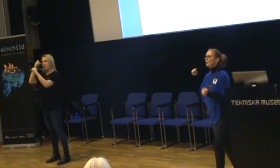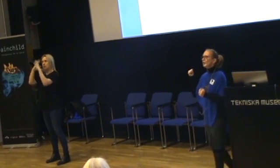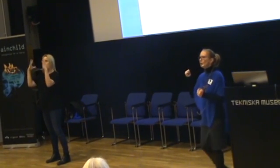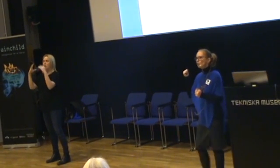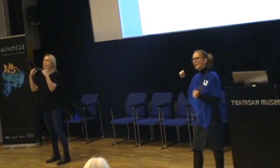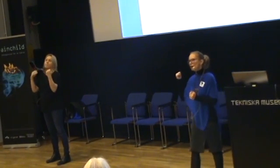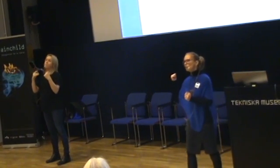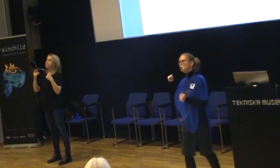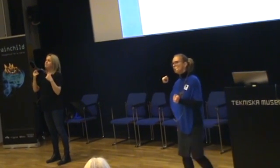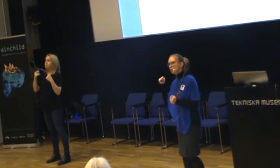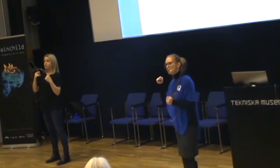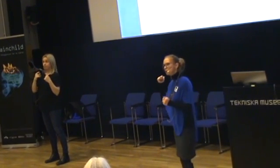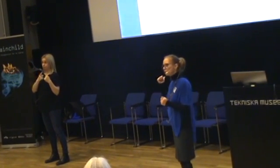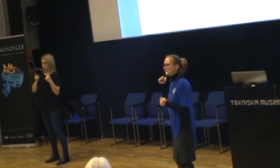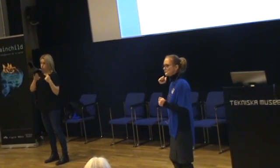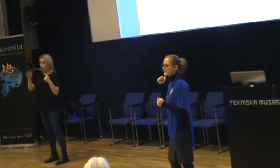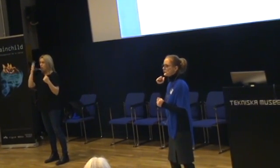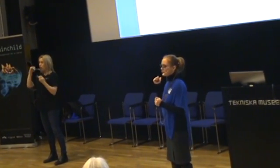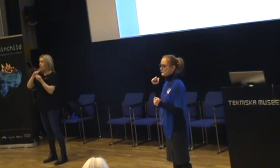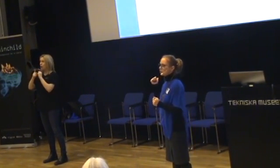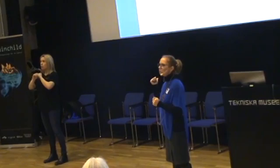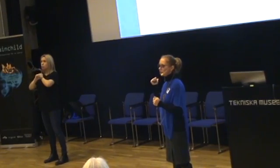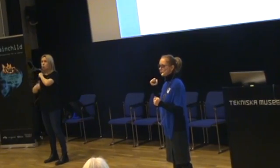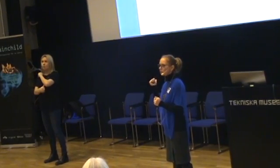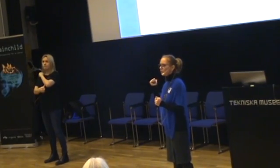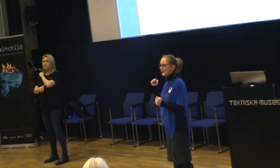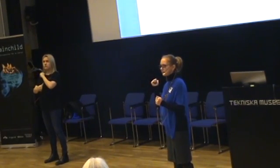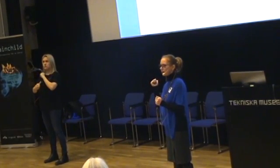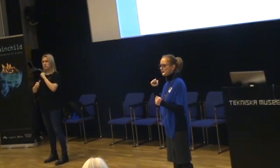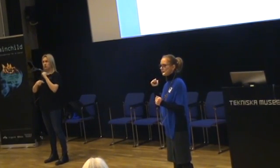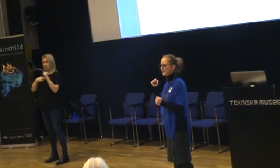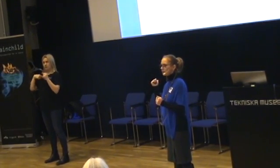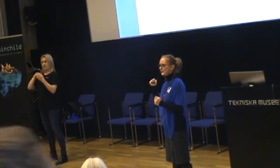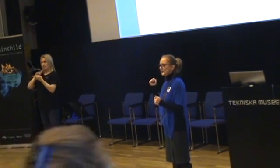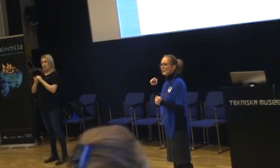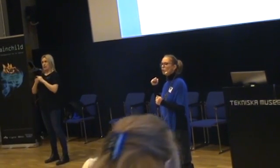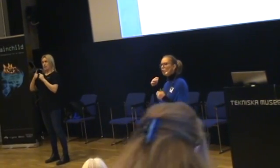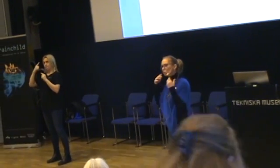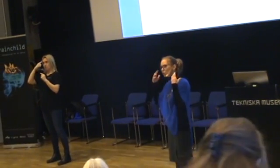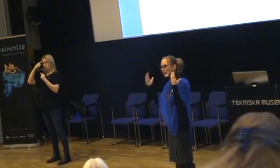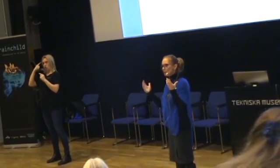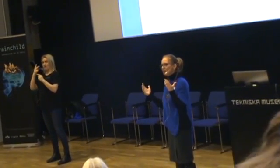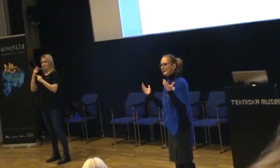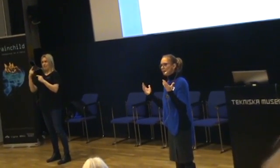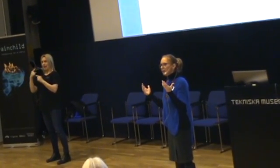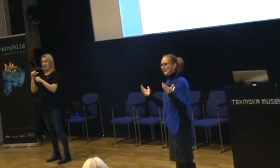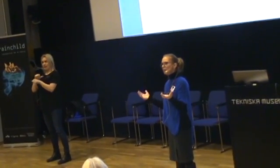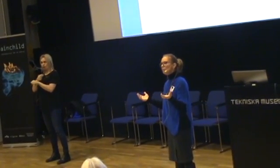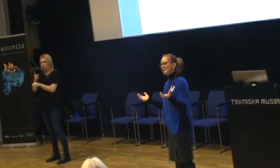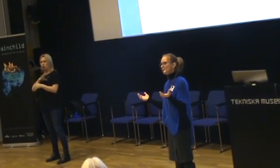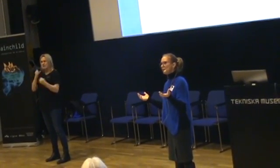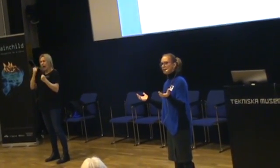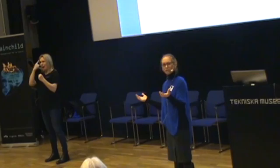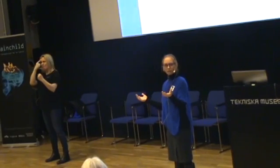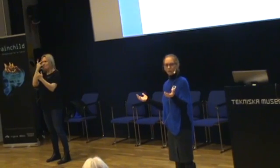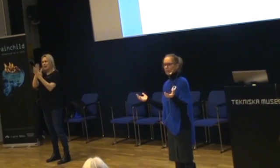Så tänk er att de här skulle kunna bli proffs på att göra oss mentalt vältränade. För de har så starka bilder. Tänk